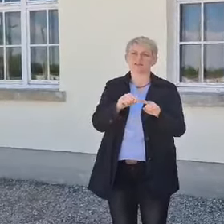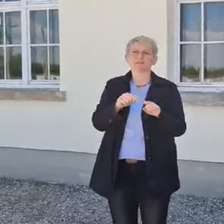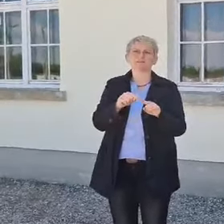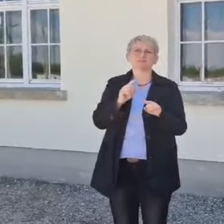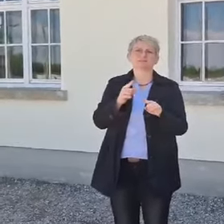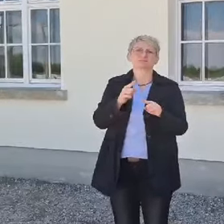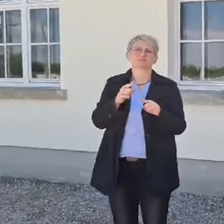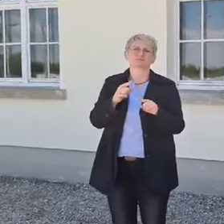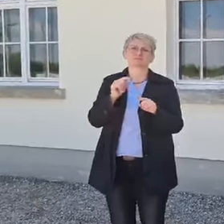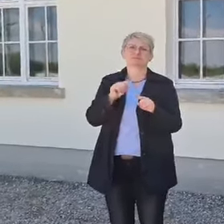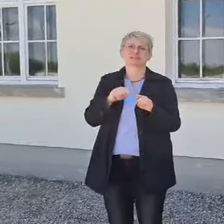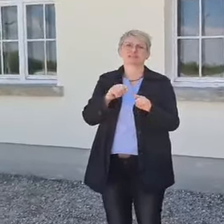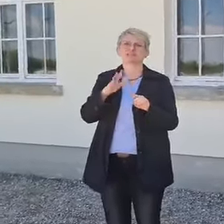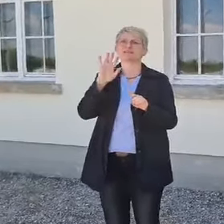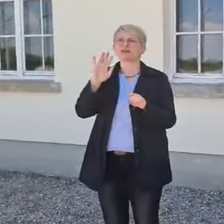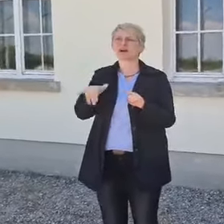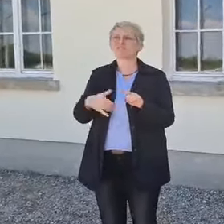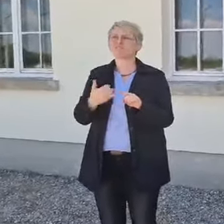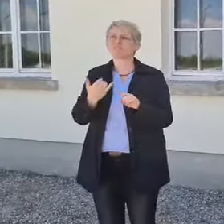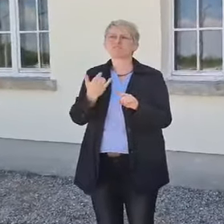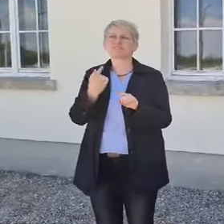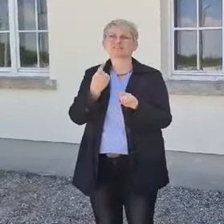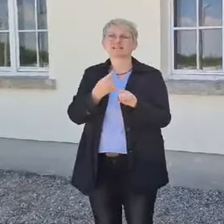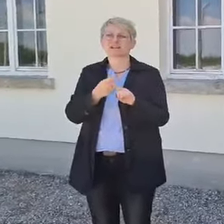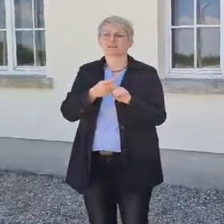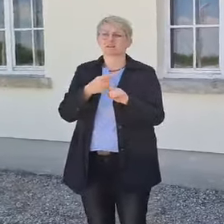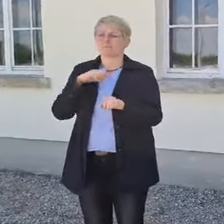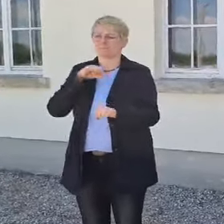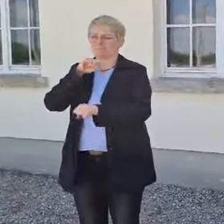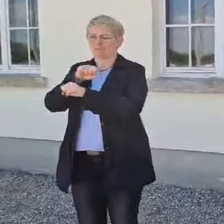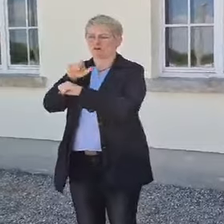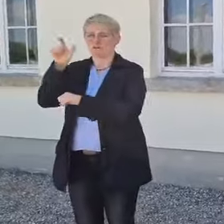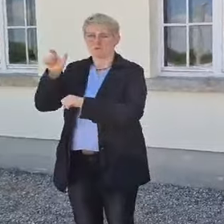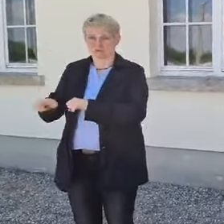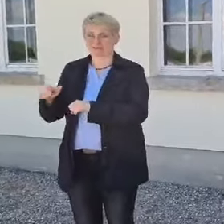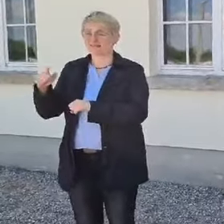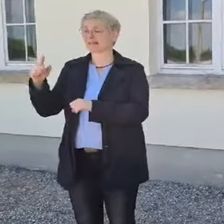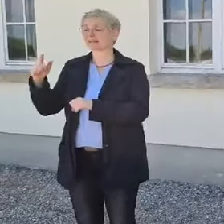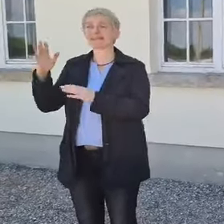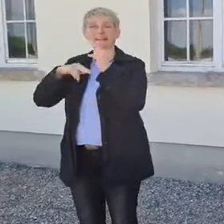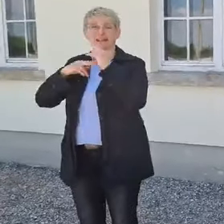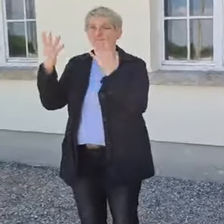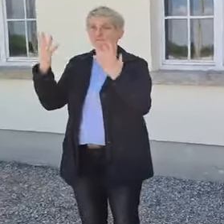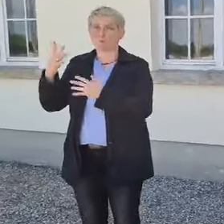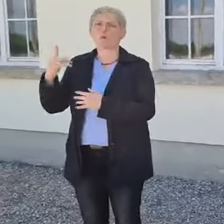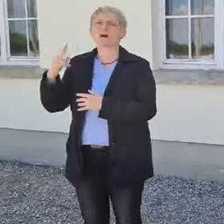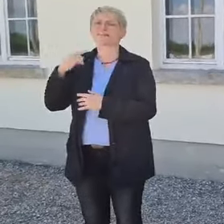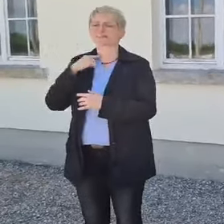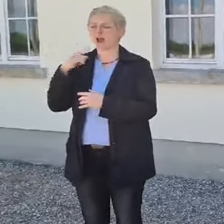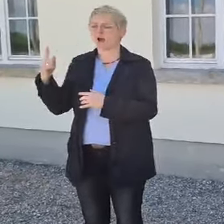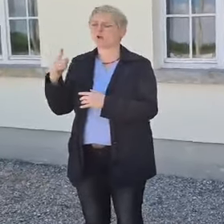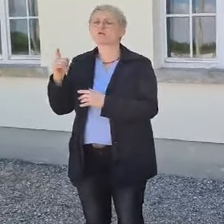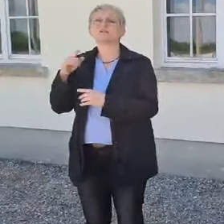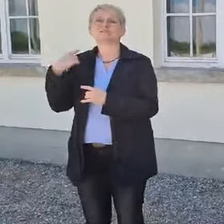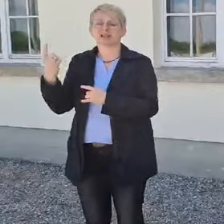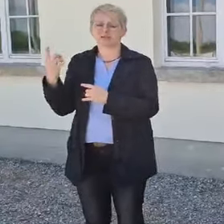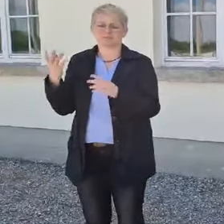Reihe. Er durfte bei einem ehemaligen Mitinhaftierten aus Dachau eine Aushilfsarbeit anfangen.